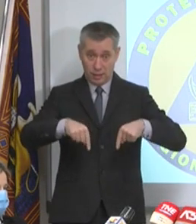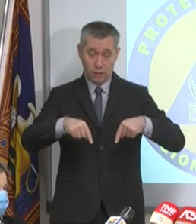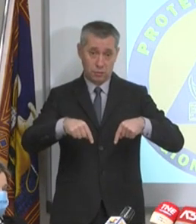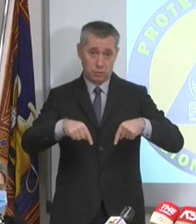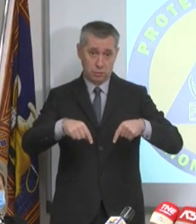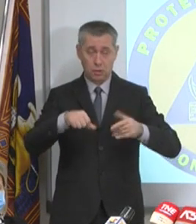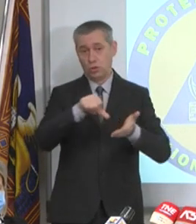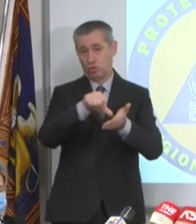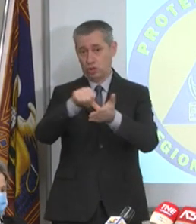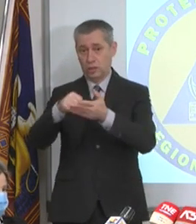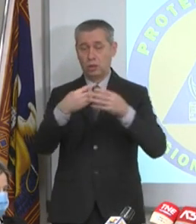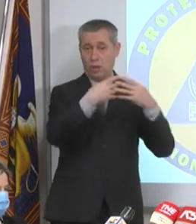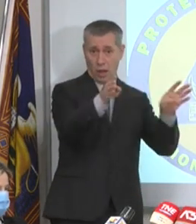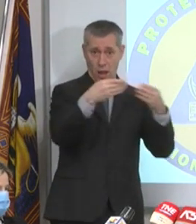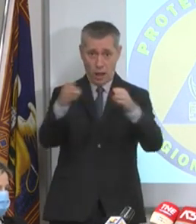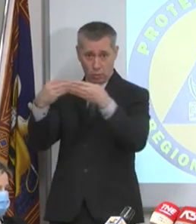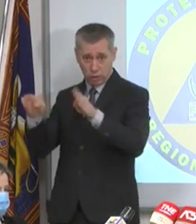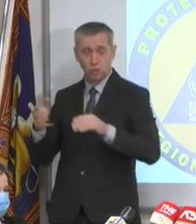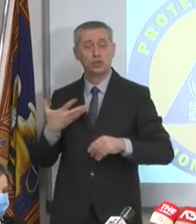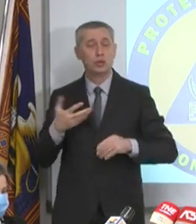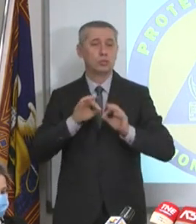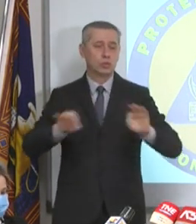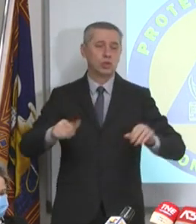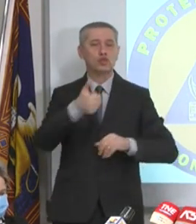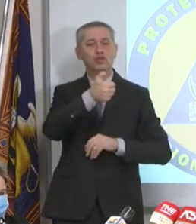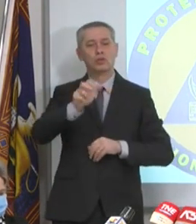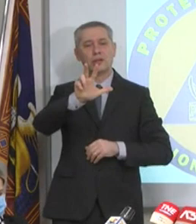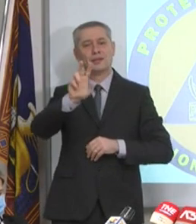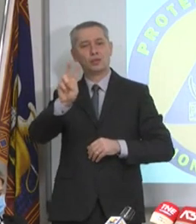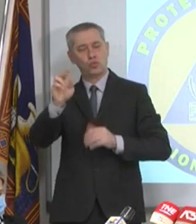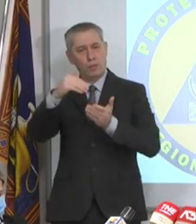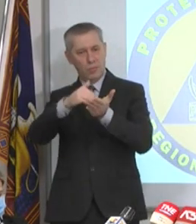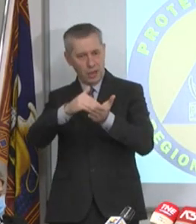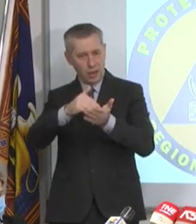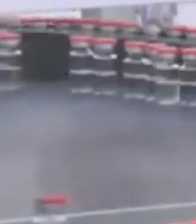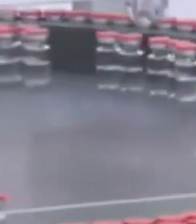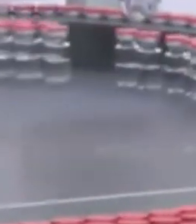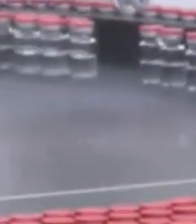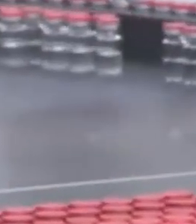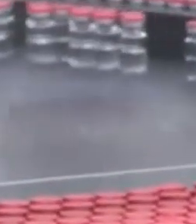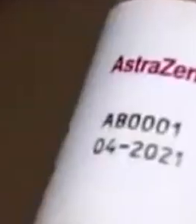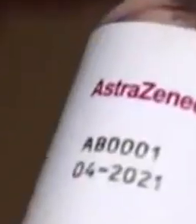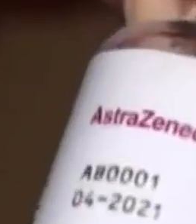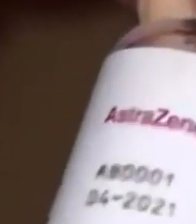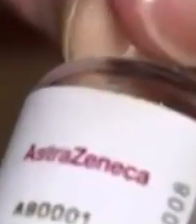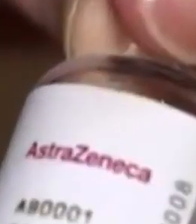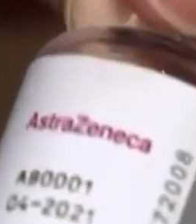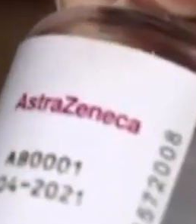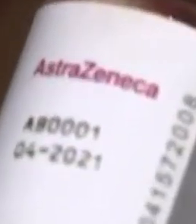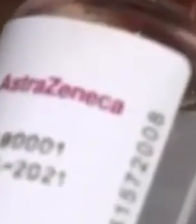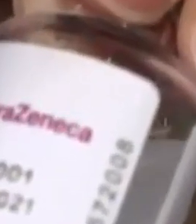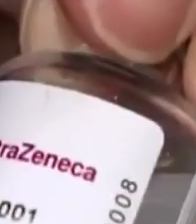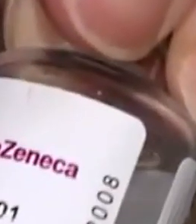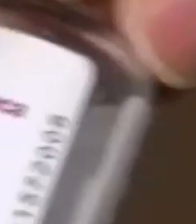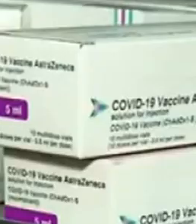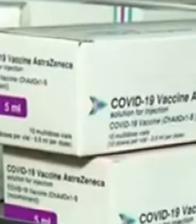dei cancelli, per dire, avevamo 132.371 dosi. Intanto a livello internazionale tiene banco